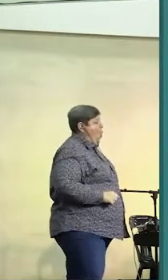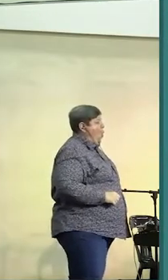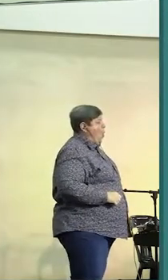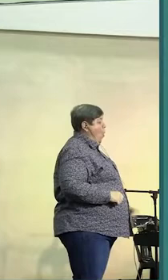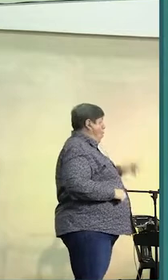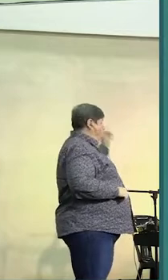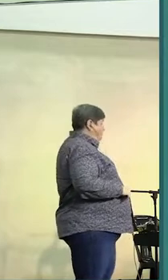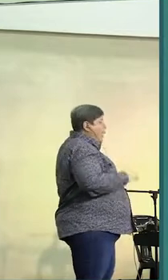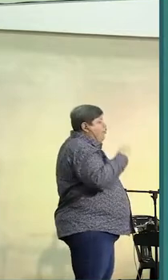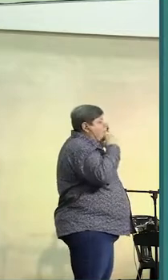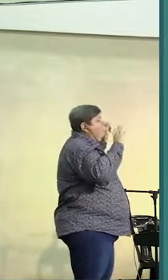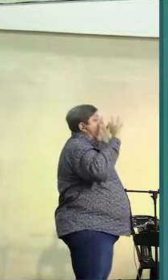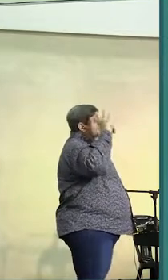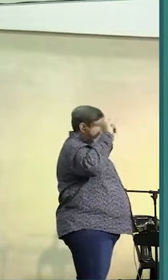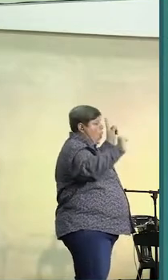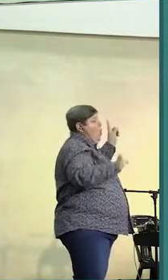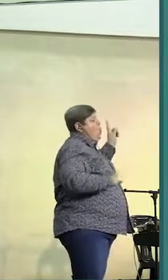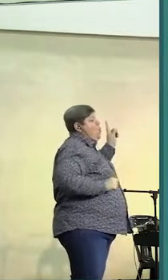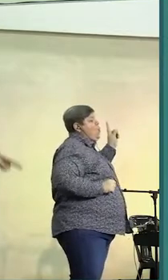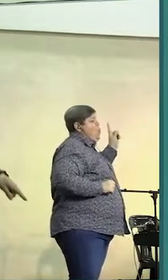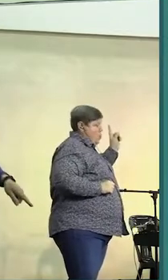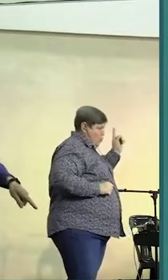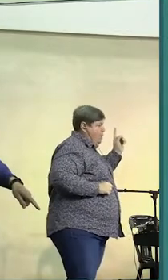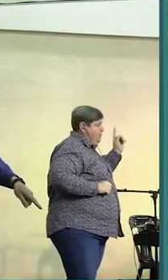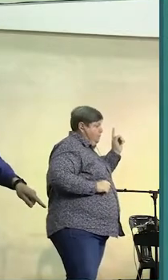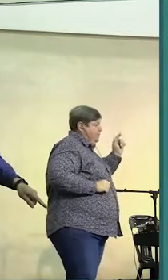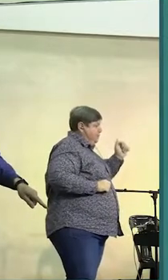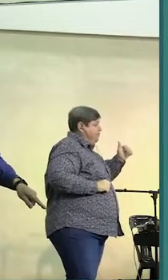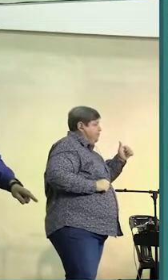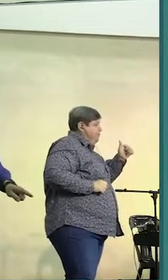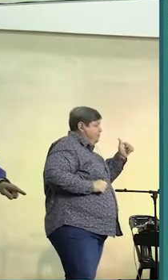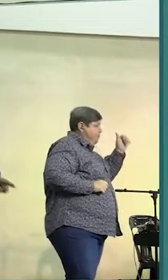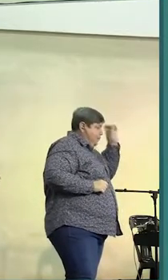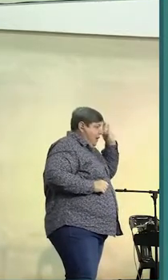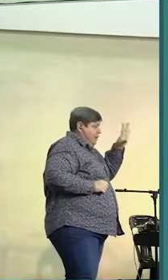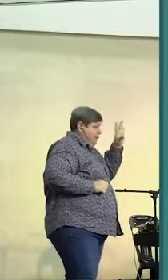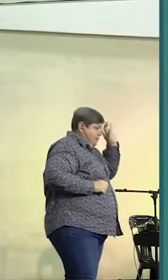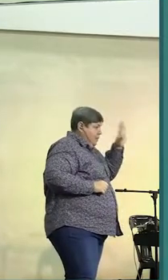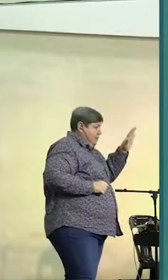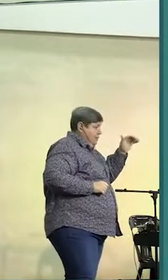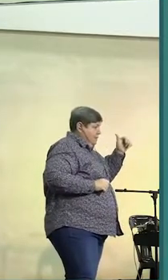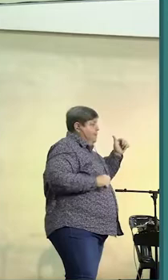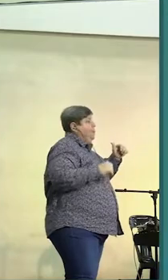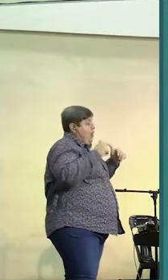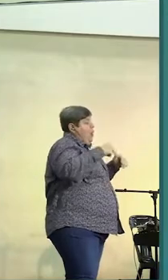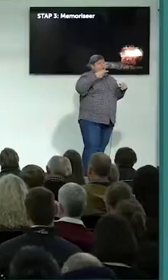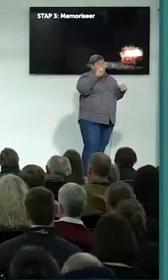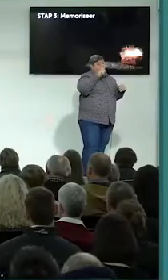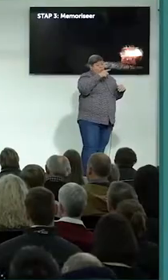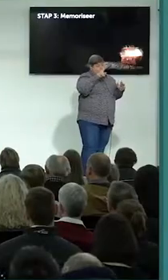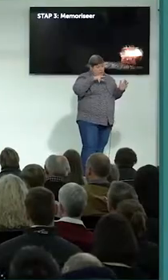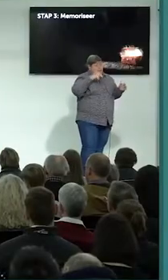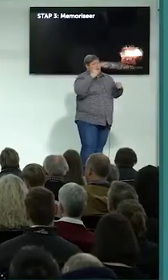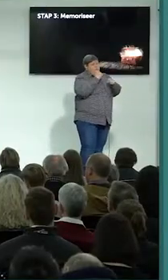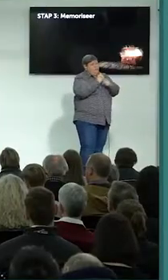kan dit nie doen nie. So, ontneem die besluit nou vir ogen, en sê, ek gaan probeer. Amen? Gaan jy probeer?